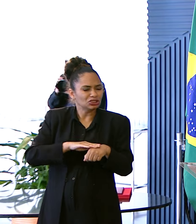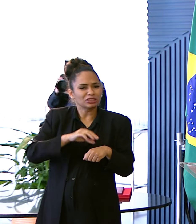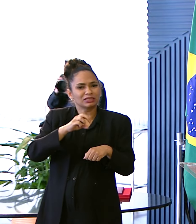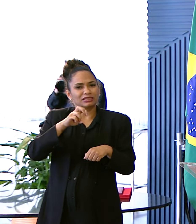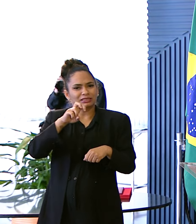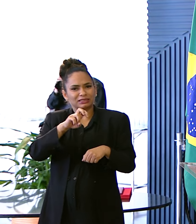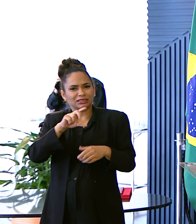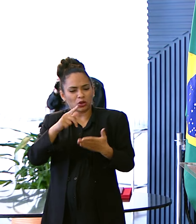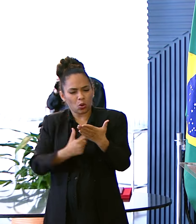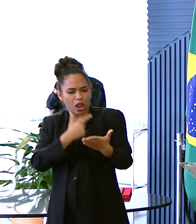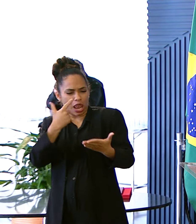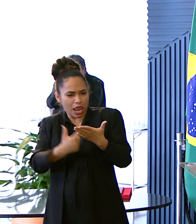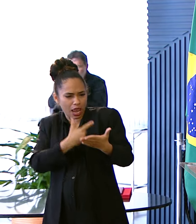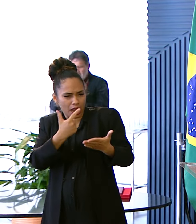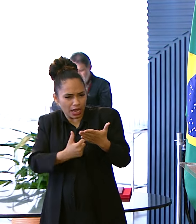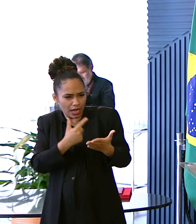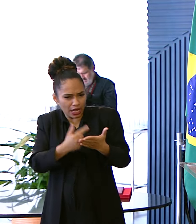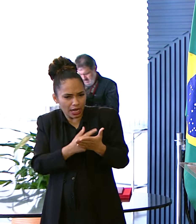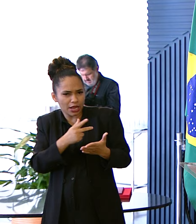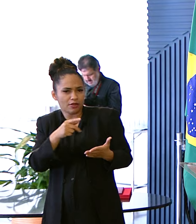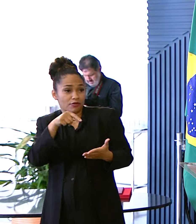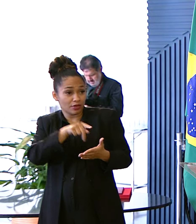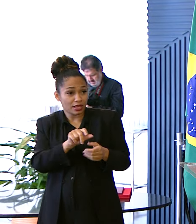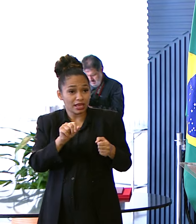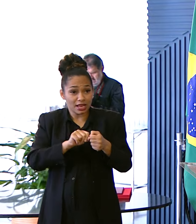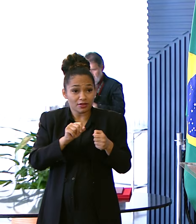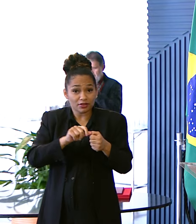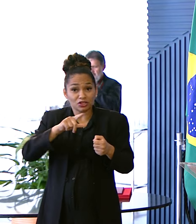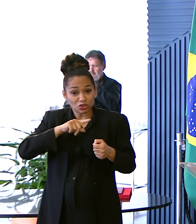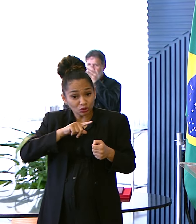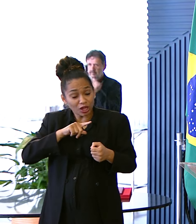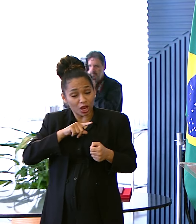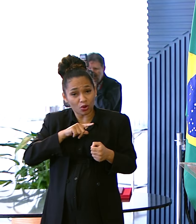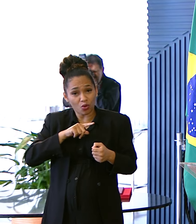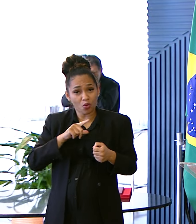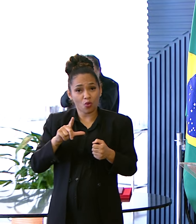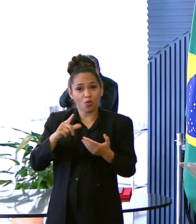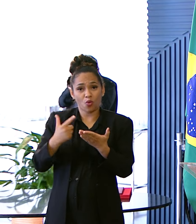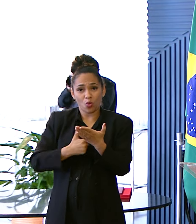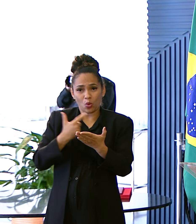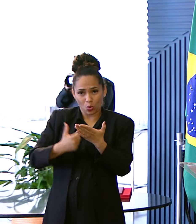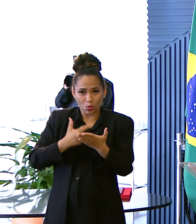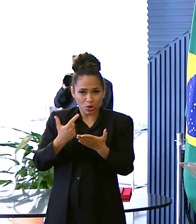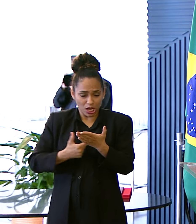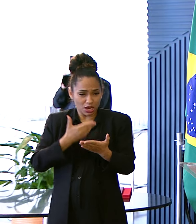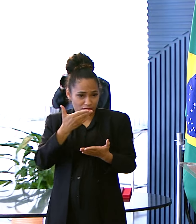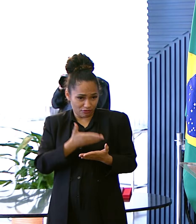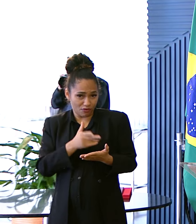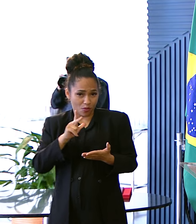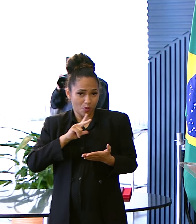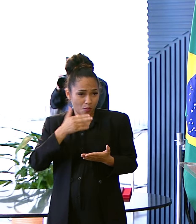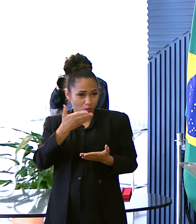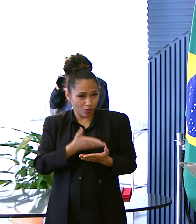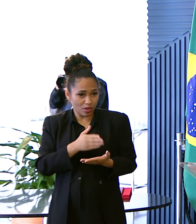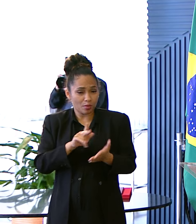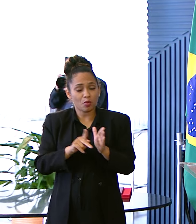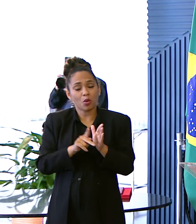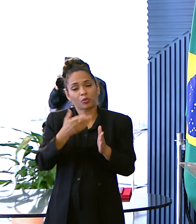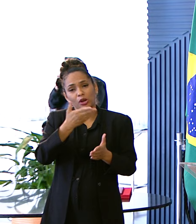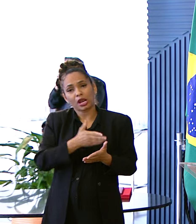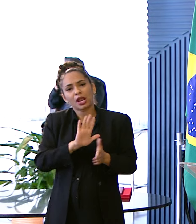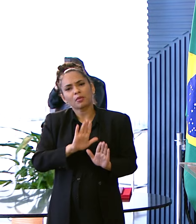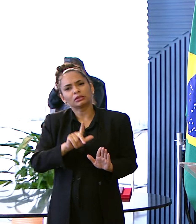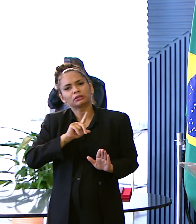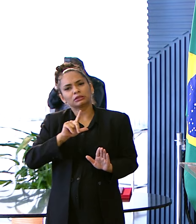E eu Inclusive Tinha um Do livro Do doutor Pinotti De ginecologia Mas eu Tinha também